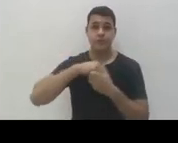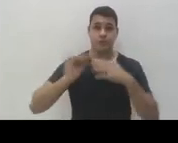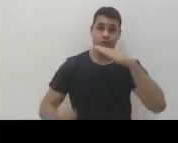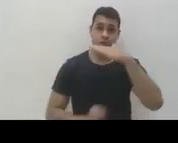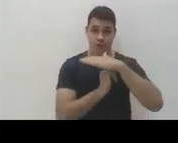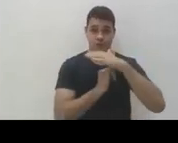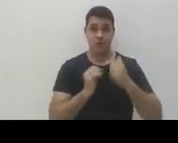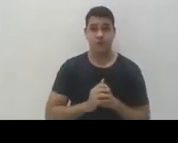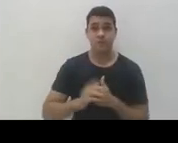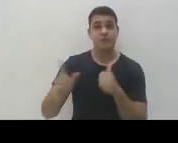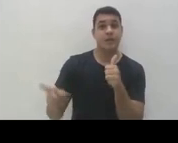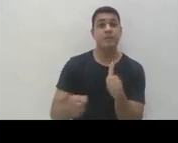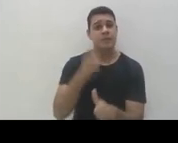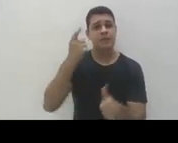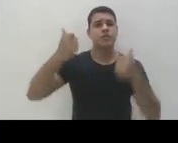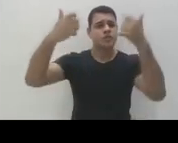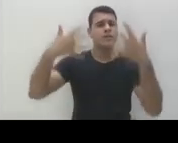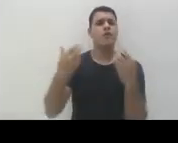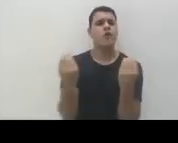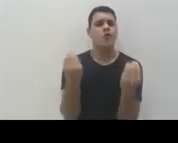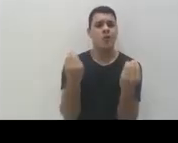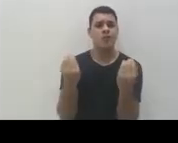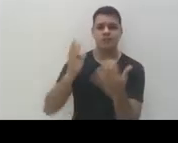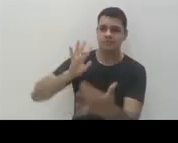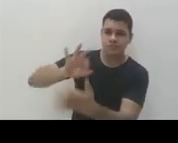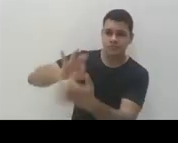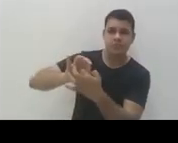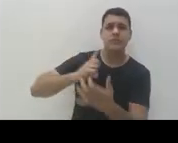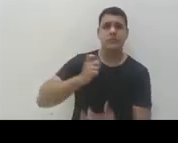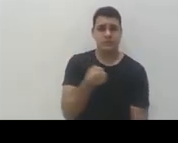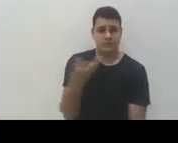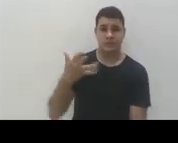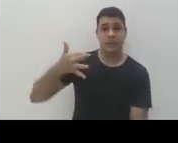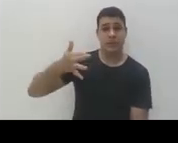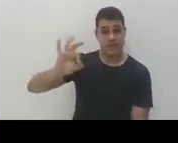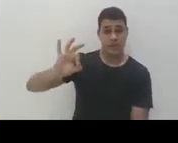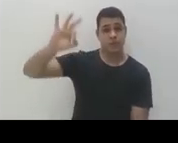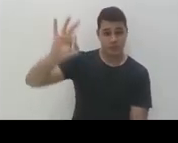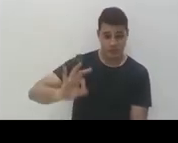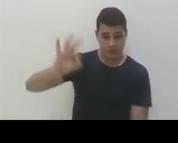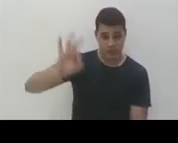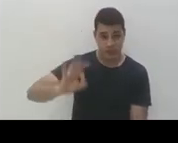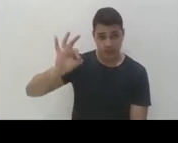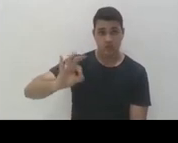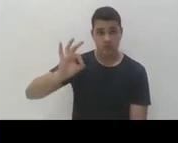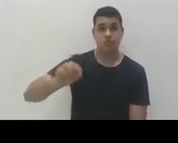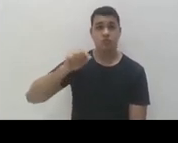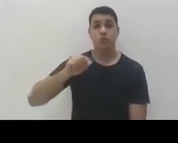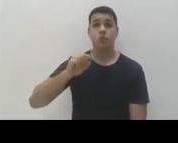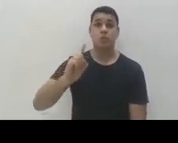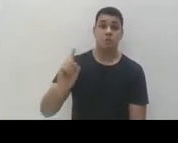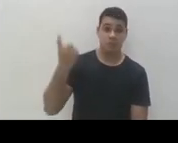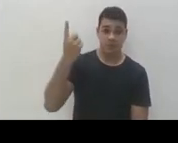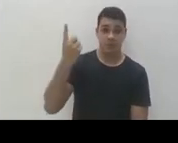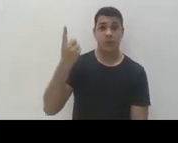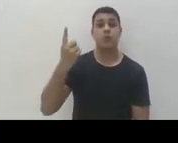que saiu falava do estrito censo e colocava um percentual de 10%, para ser incluído no primeiro ano, chegando a 20